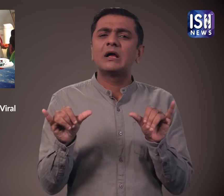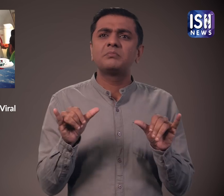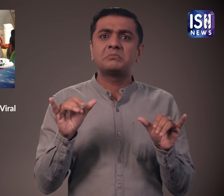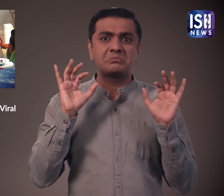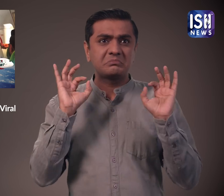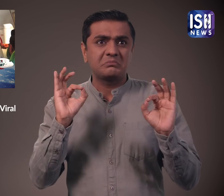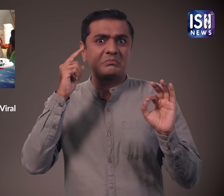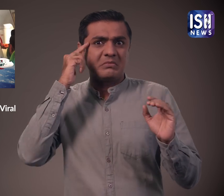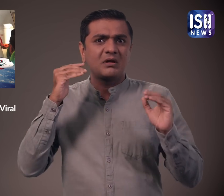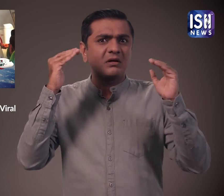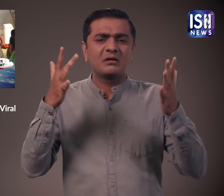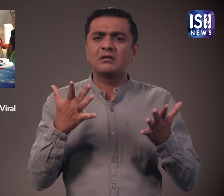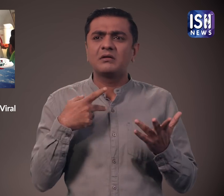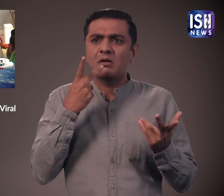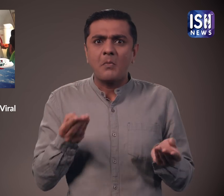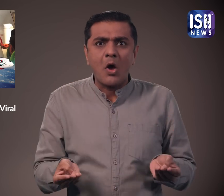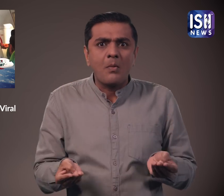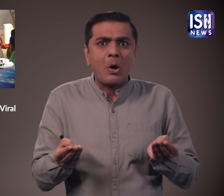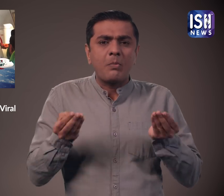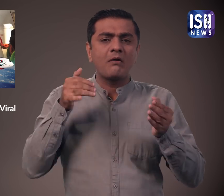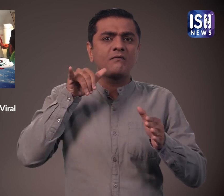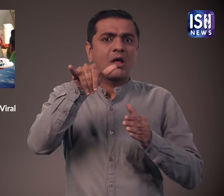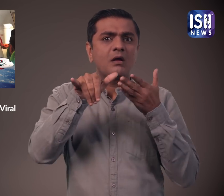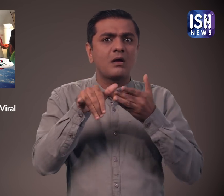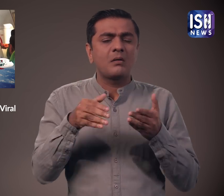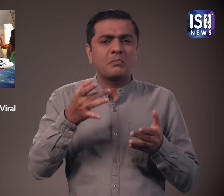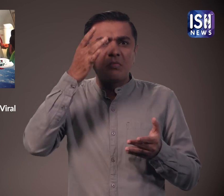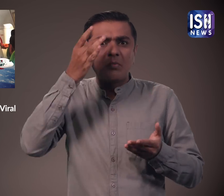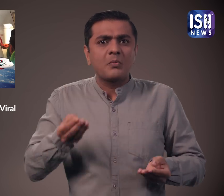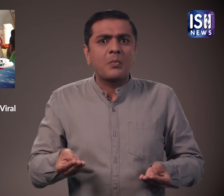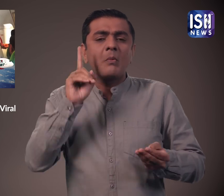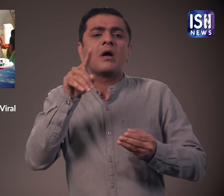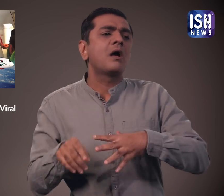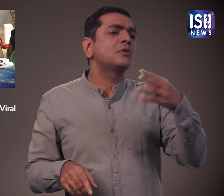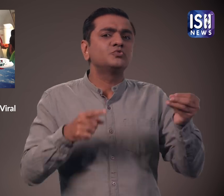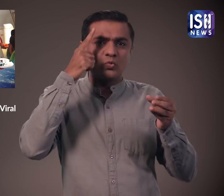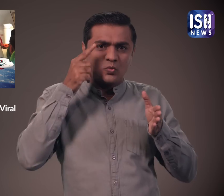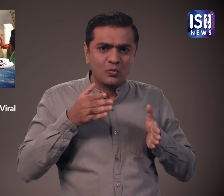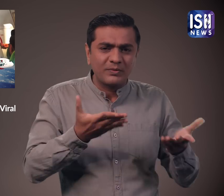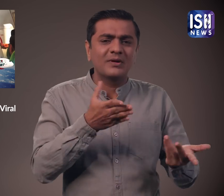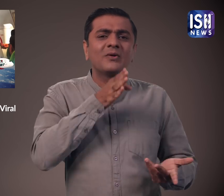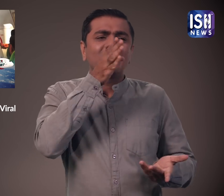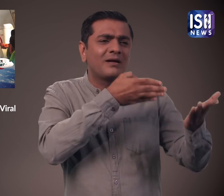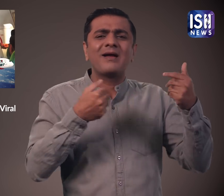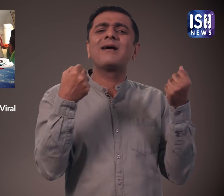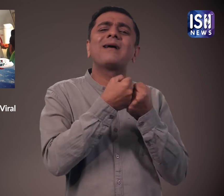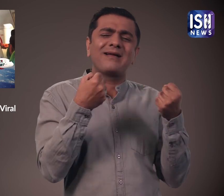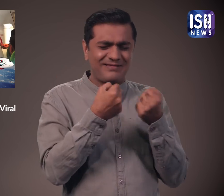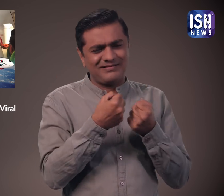उडान में कोई मानक नहीं बचा है उडानों में जगड़े बढ़ रहे है और लोग लड़ रहे है जैसे वे सडको या